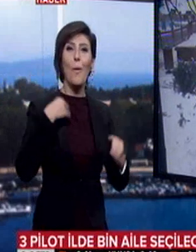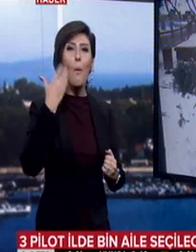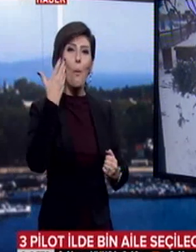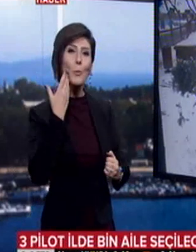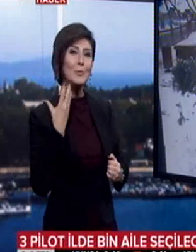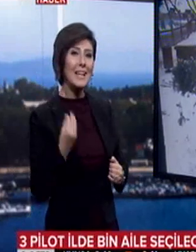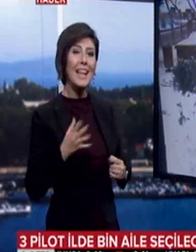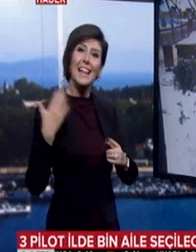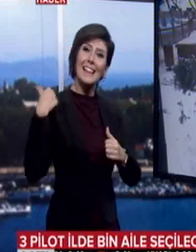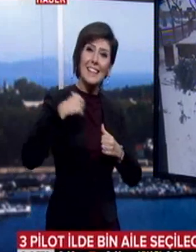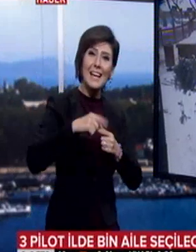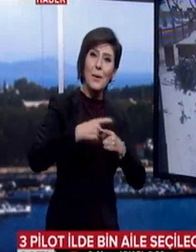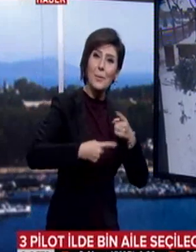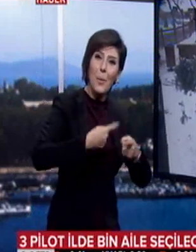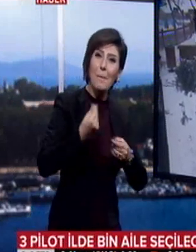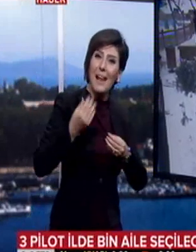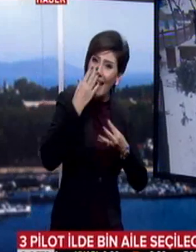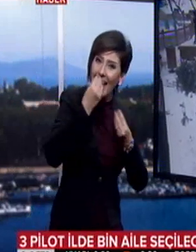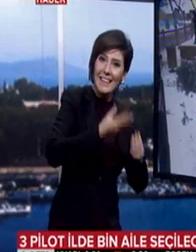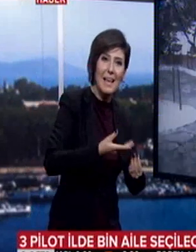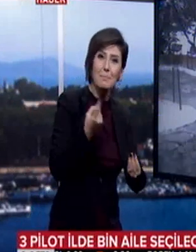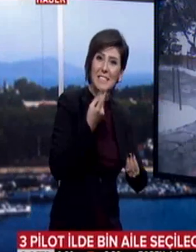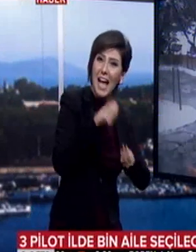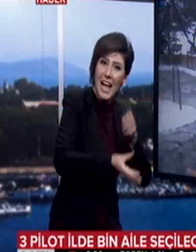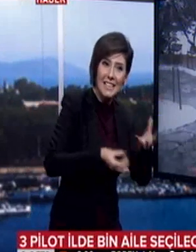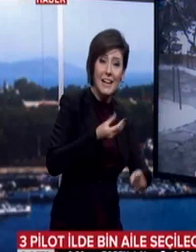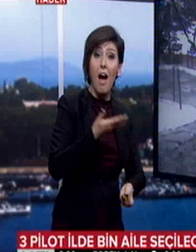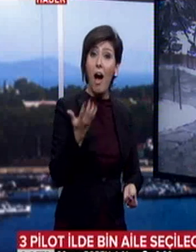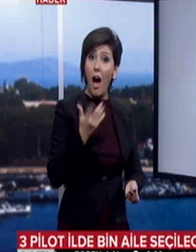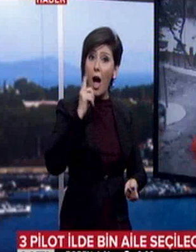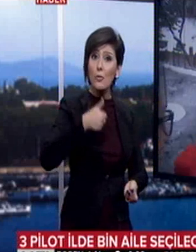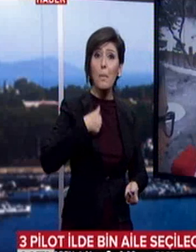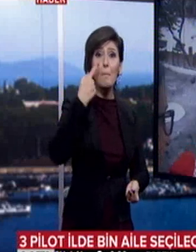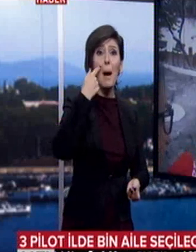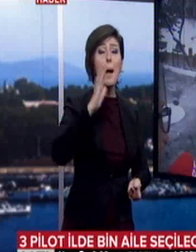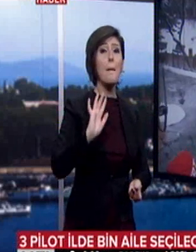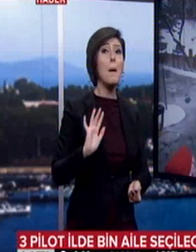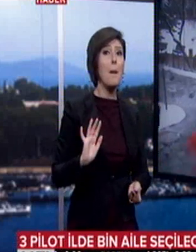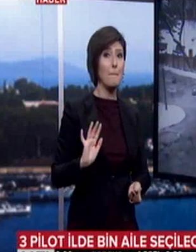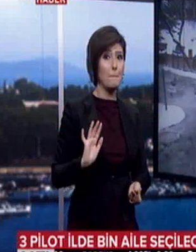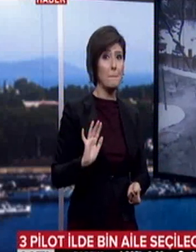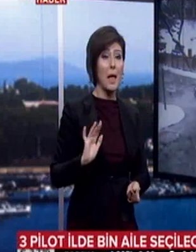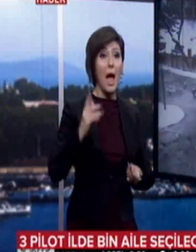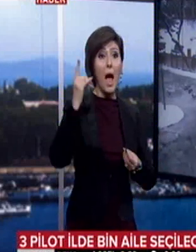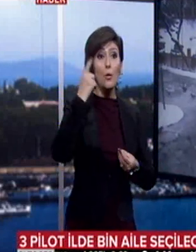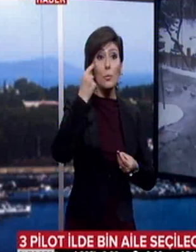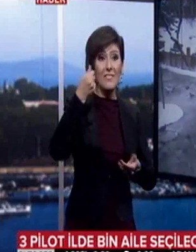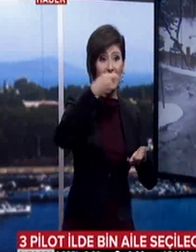tekrar tavunlarına bir şey alır o parayla değil mi? Her gün bakma. Hükümet de teşvik verecek. Yok istemem.